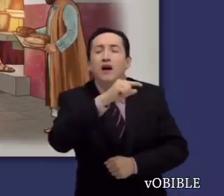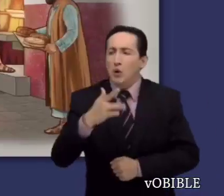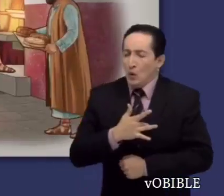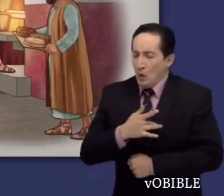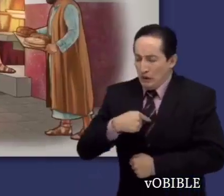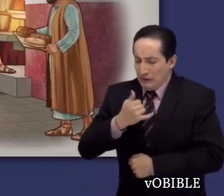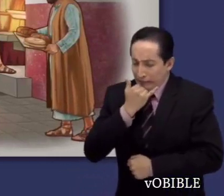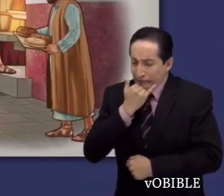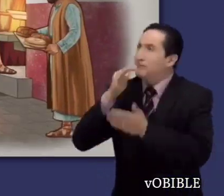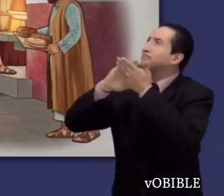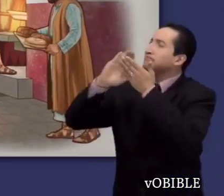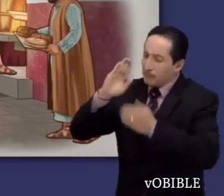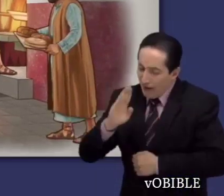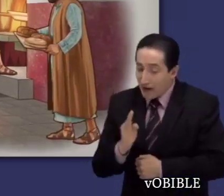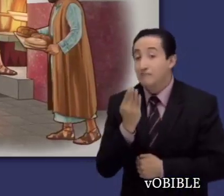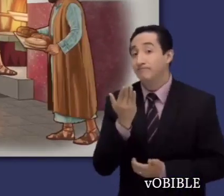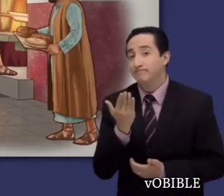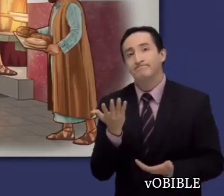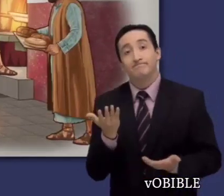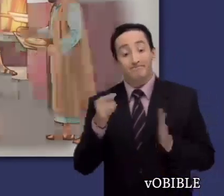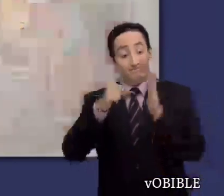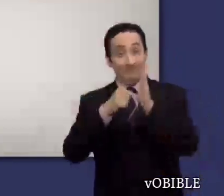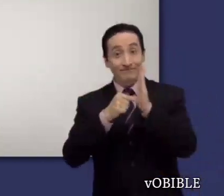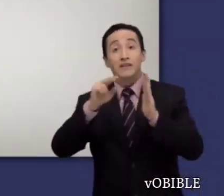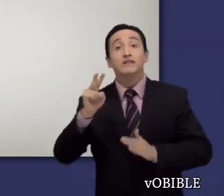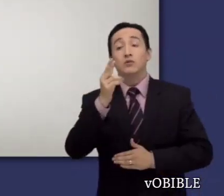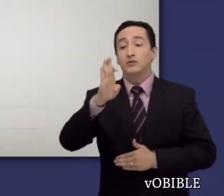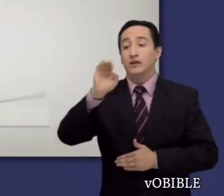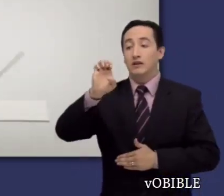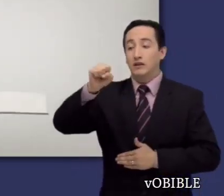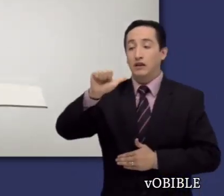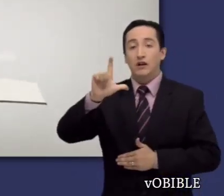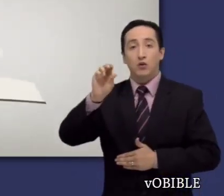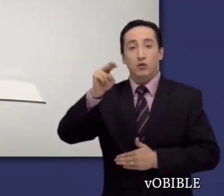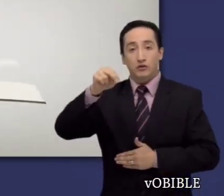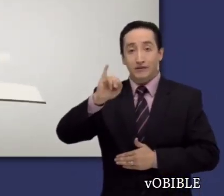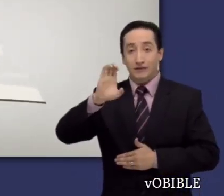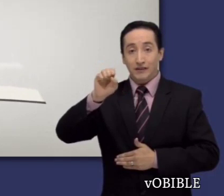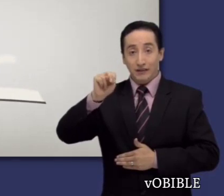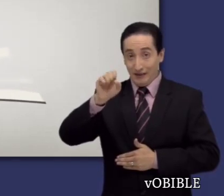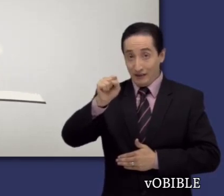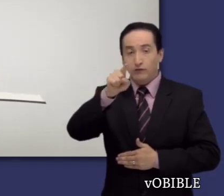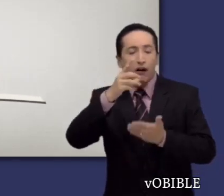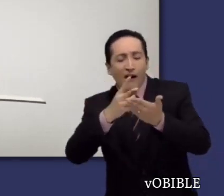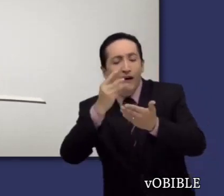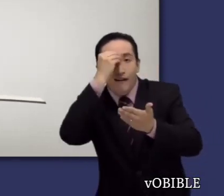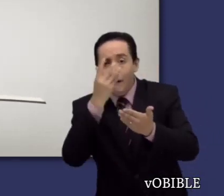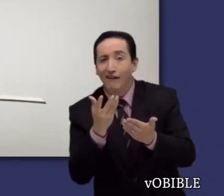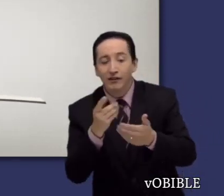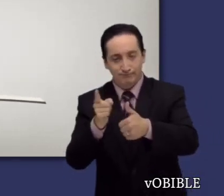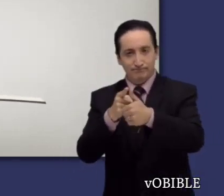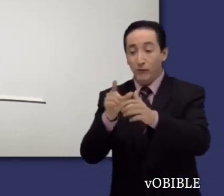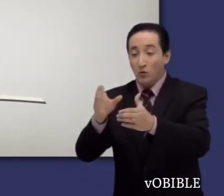El objetivo es que se arrepientan. Cuando lea a segunda a los tesalonicenses, fíjese en que